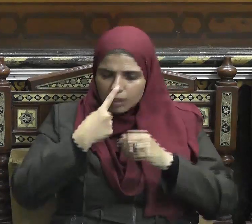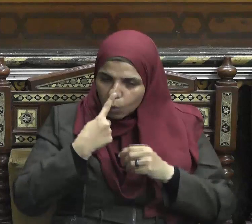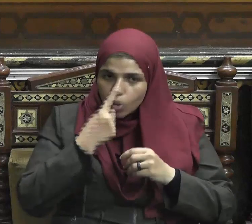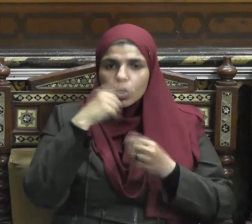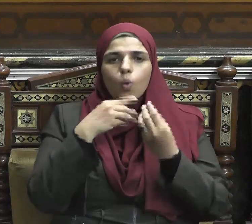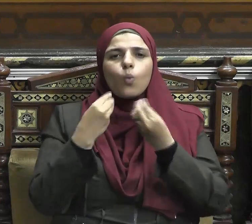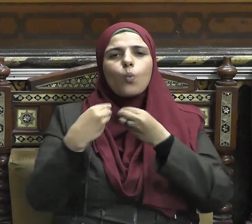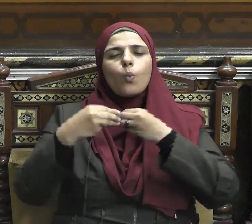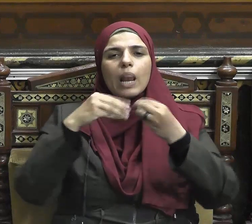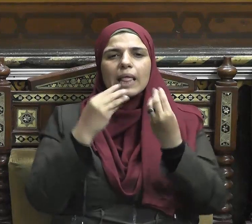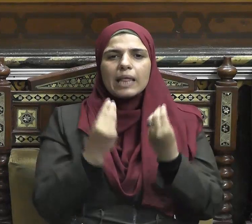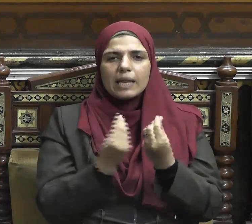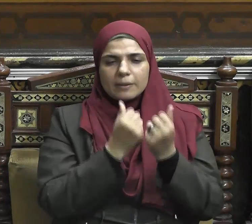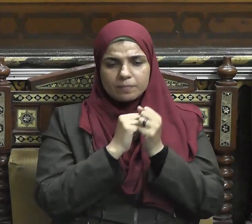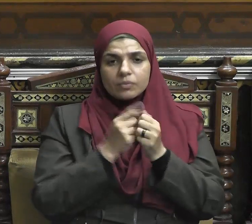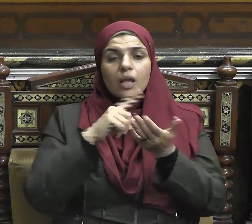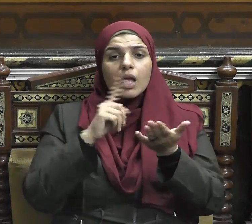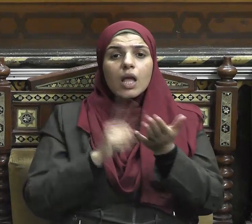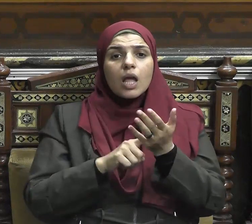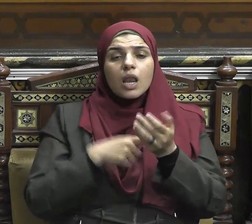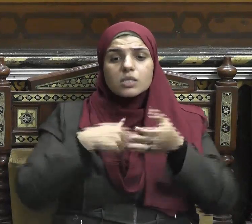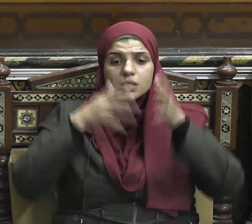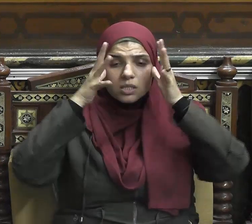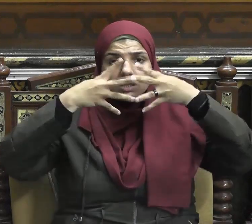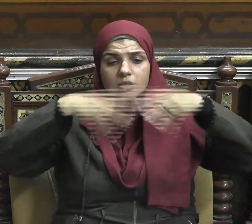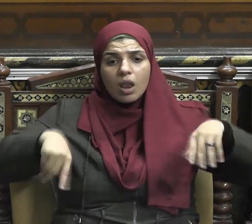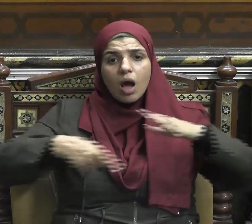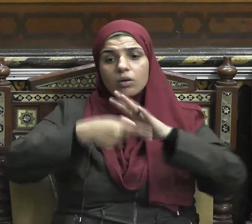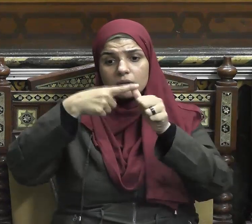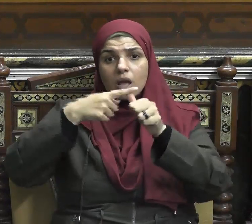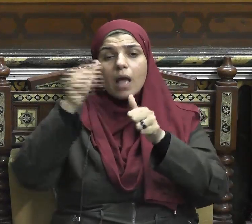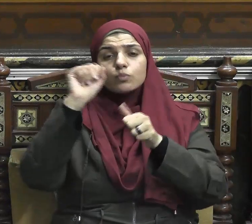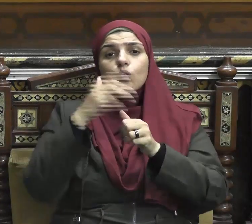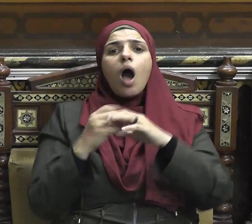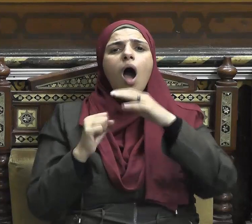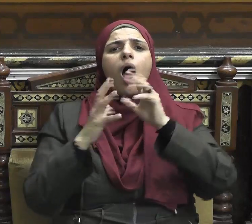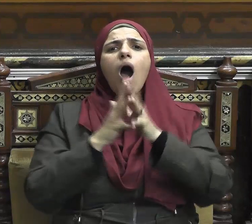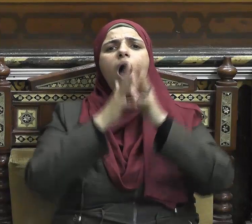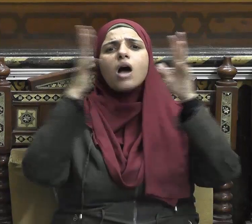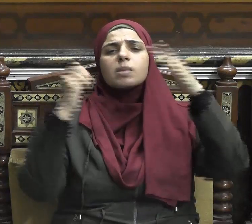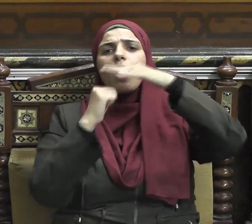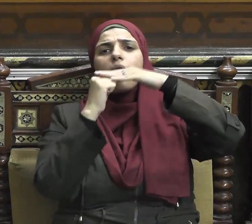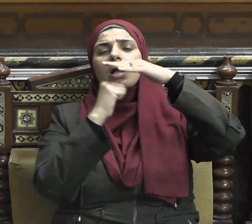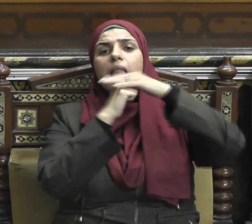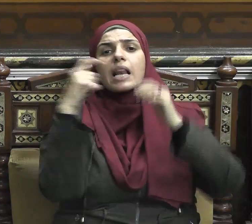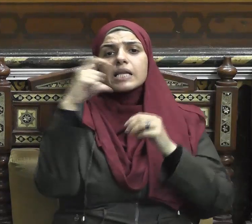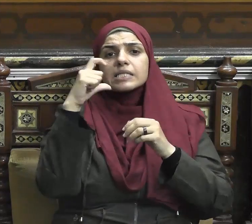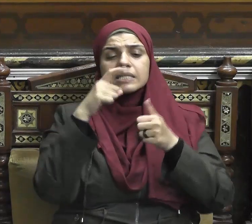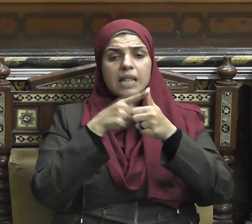في حسن اتباعه للنبي صلى الله عليه وسلم ومعاملة الناس